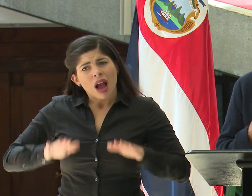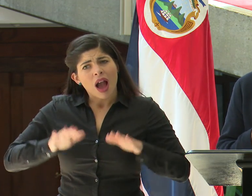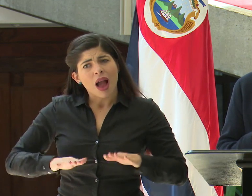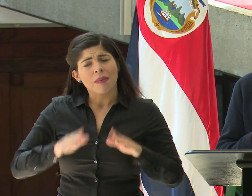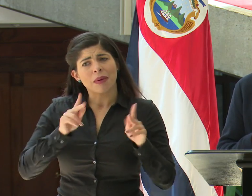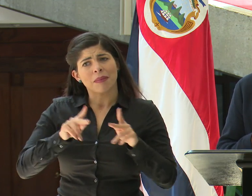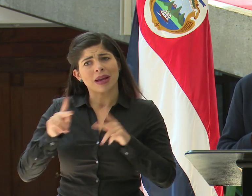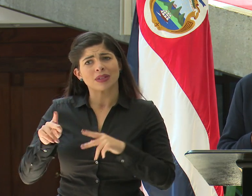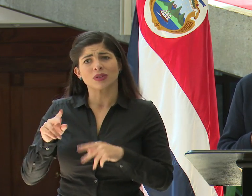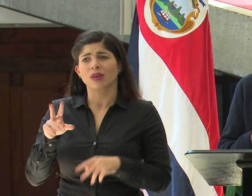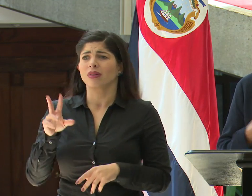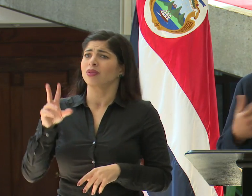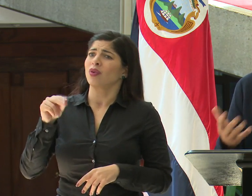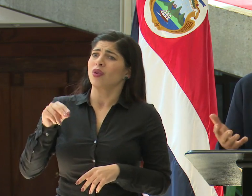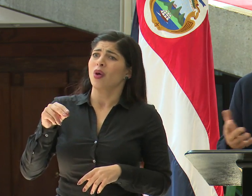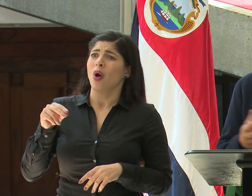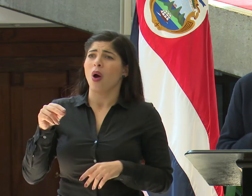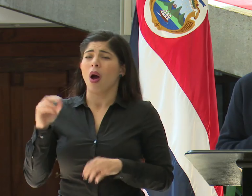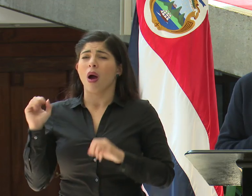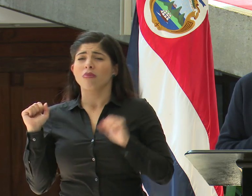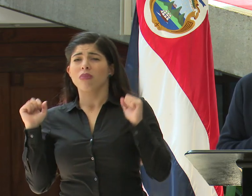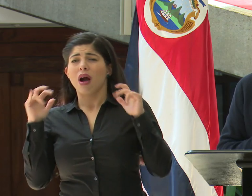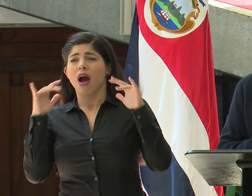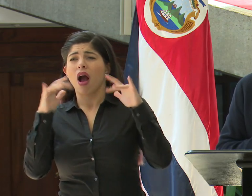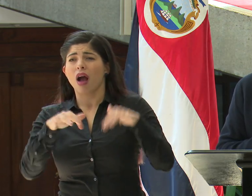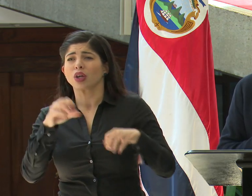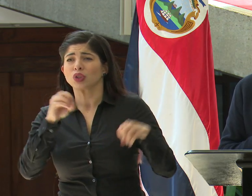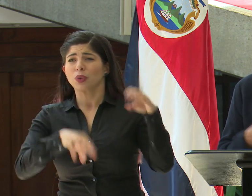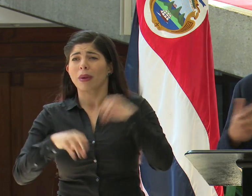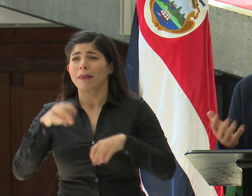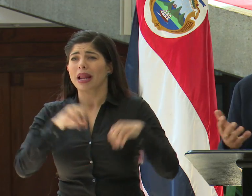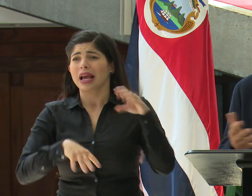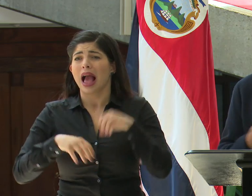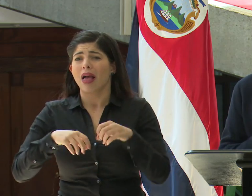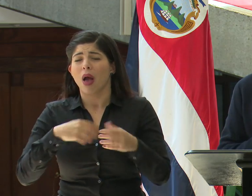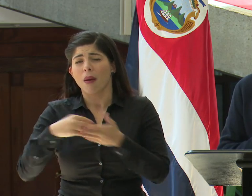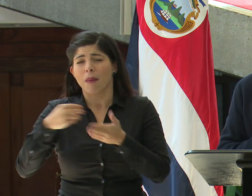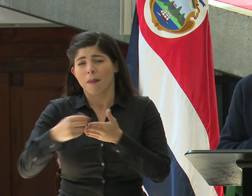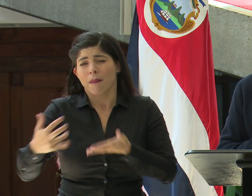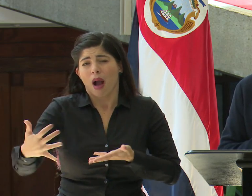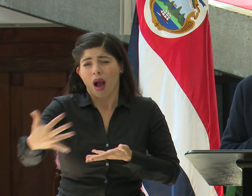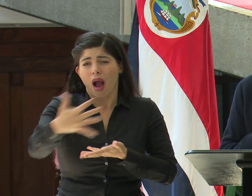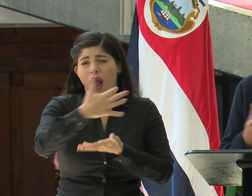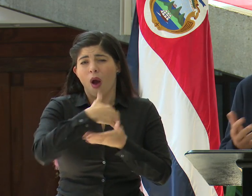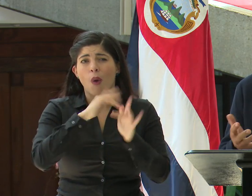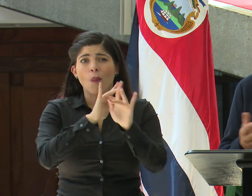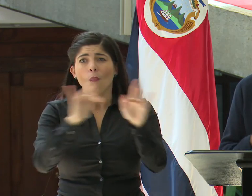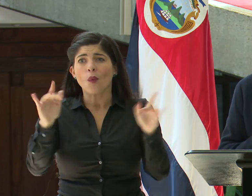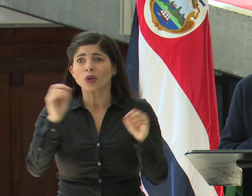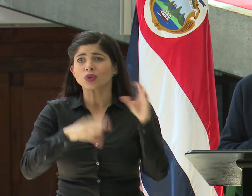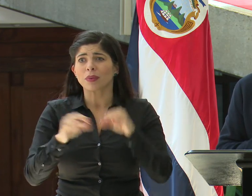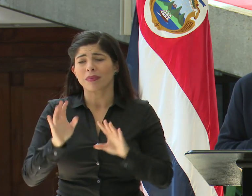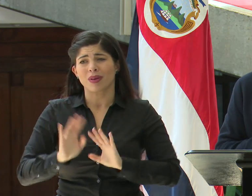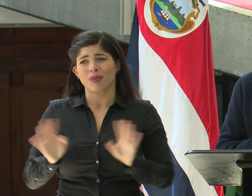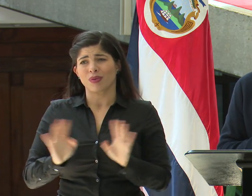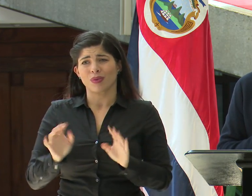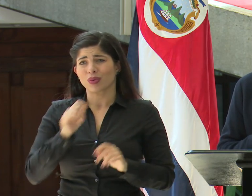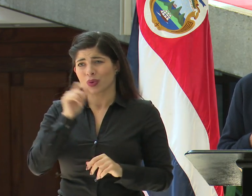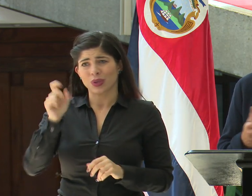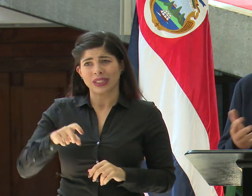para que no se avalance sobre los supermercados y que desabastezcan los supermercados. Va a haber suficiente